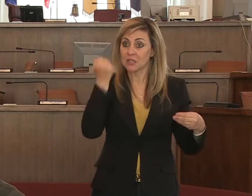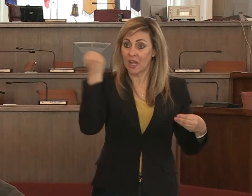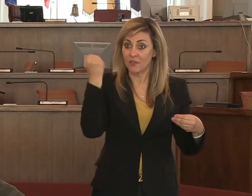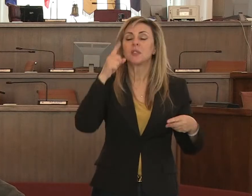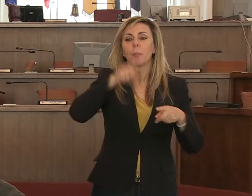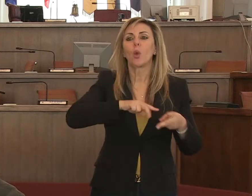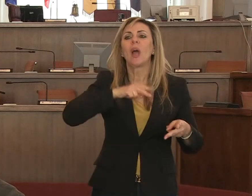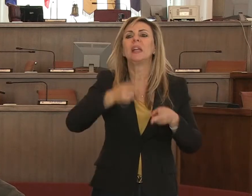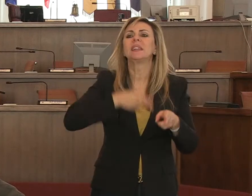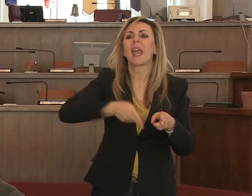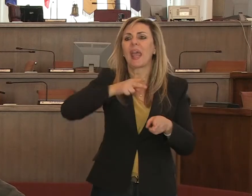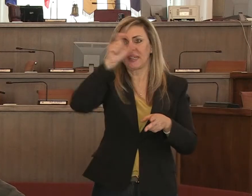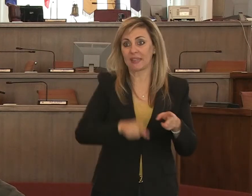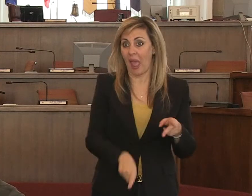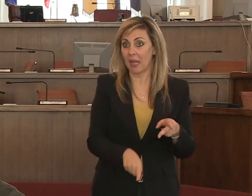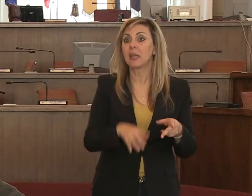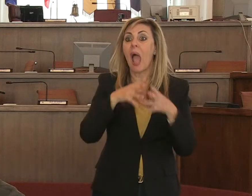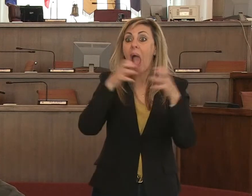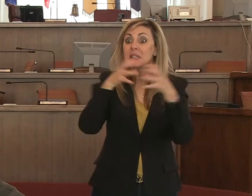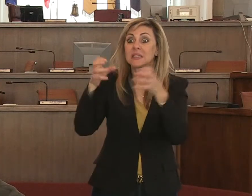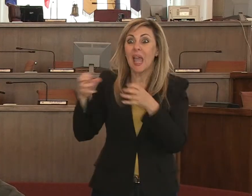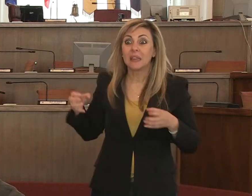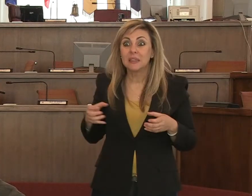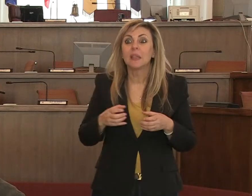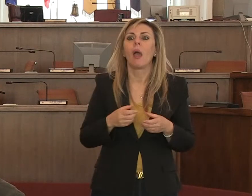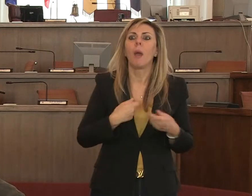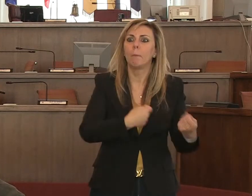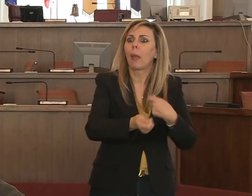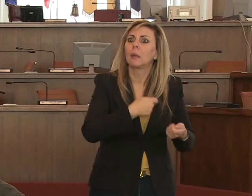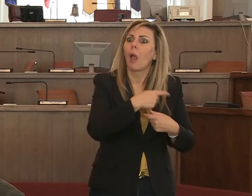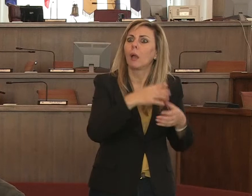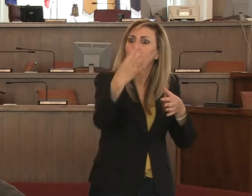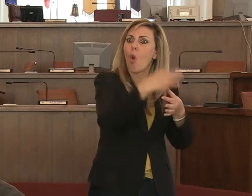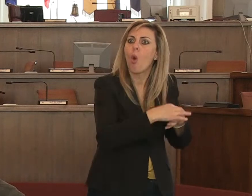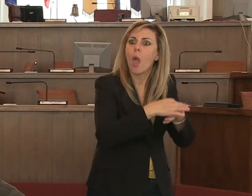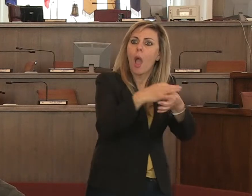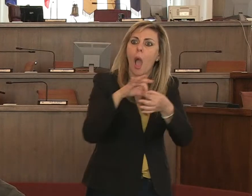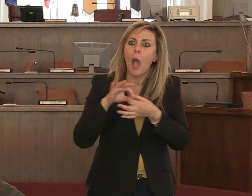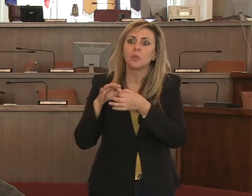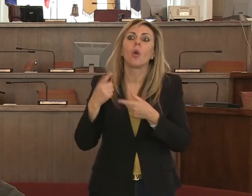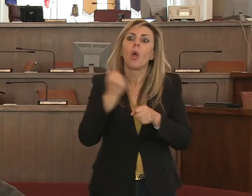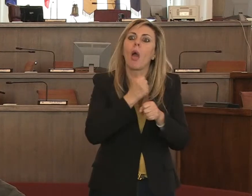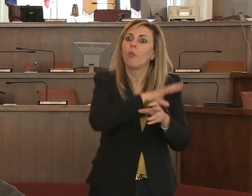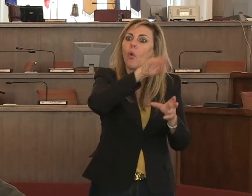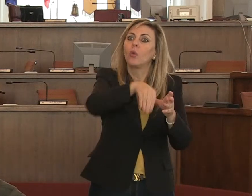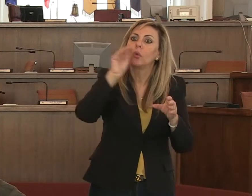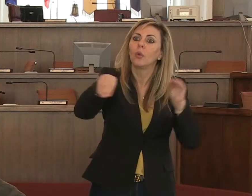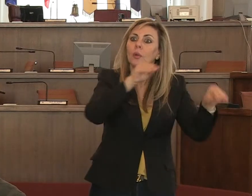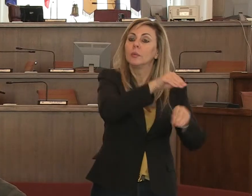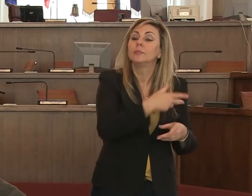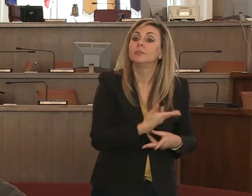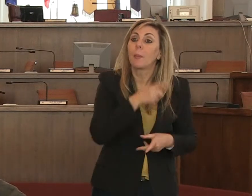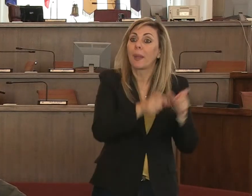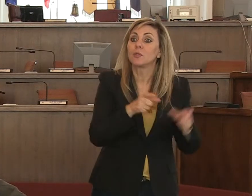Trenitalia e altre aziende che anche se operano in settore di mercato comunque hanno dei lavoratori a loro carico. Quindi lavoratori